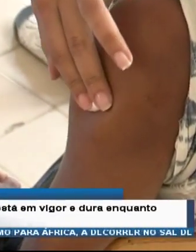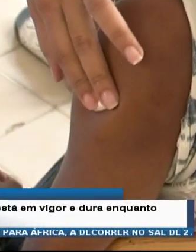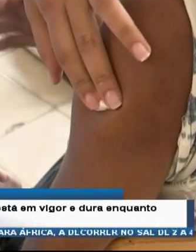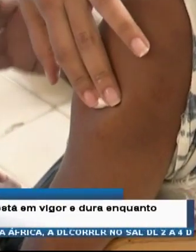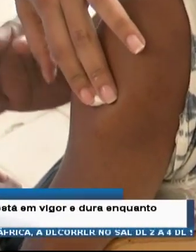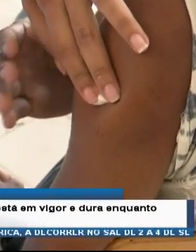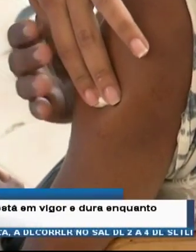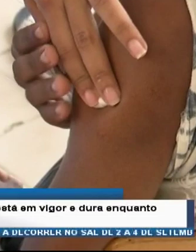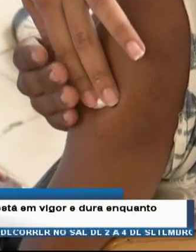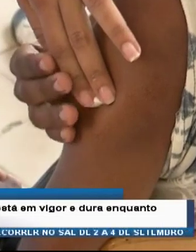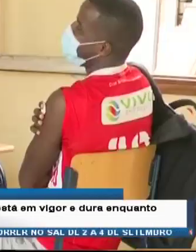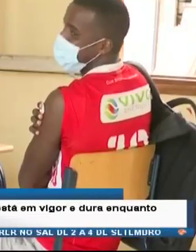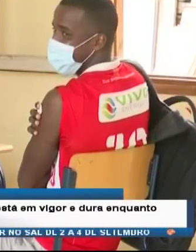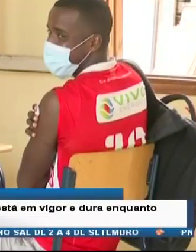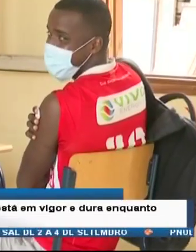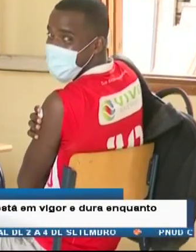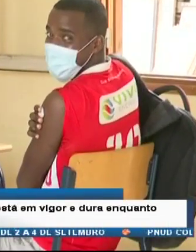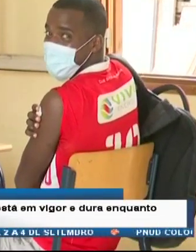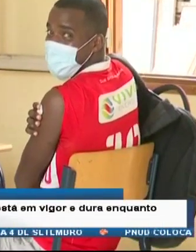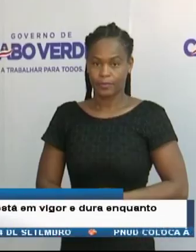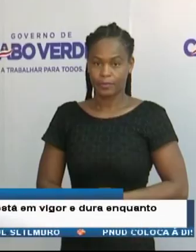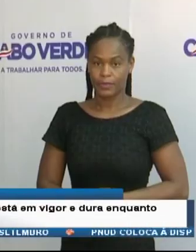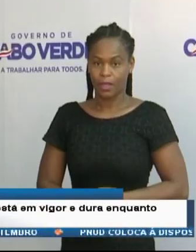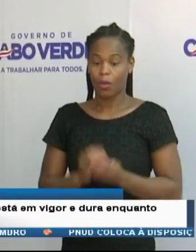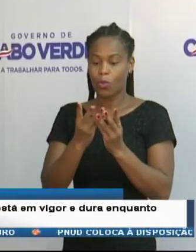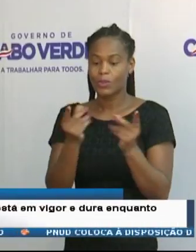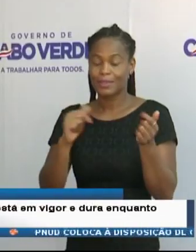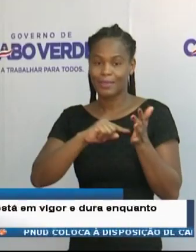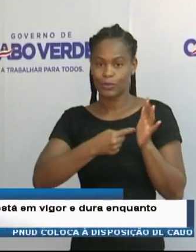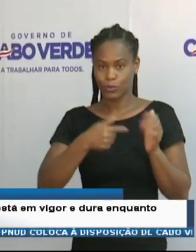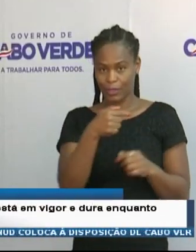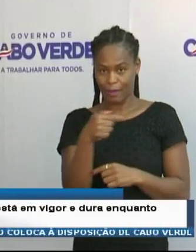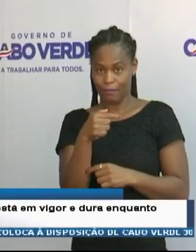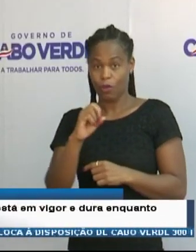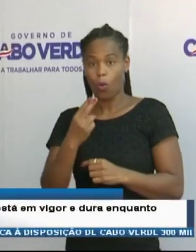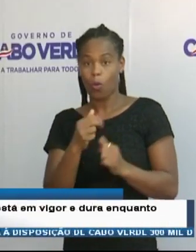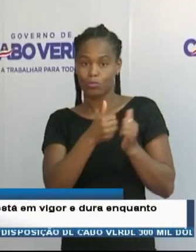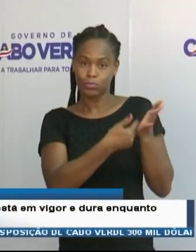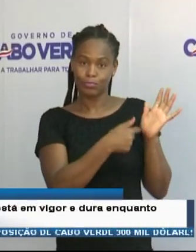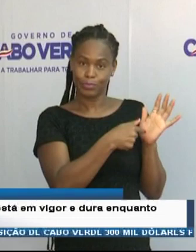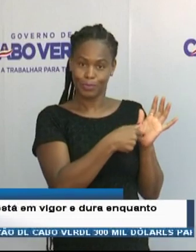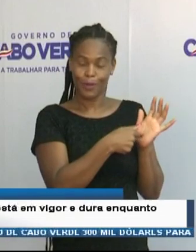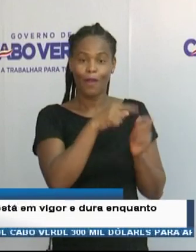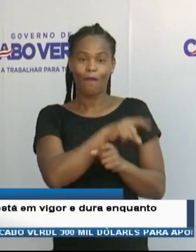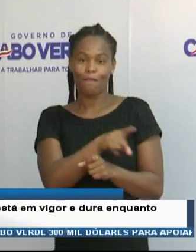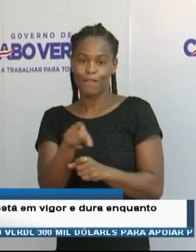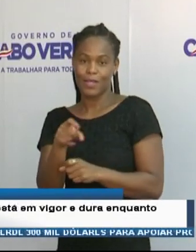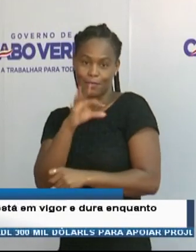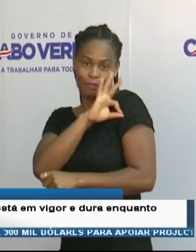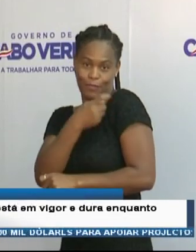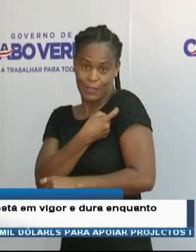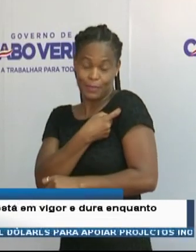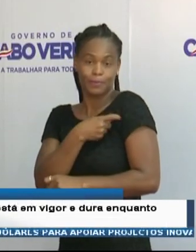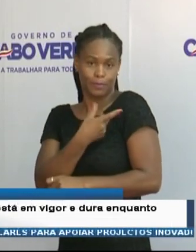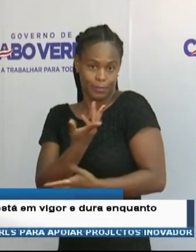os destinatários desta nova medida. A apresentação do resultado do teste negativo ou do certificado Covid da vacinação é,